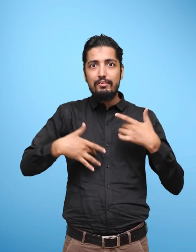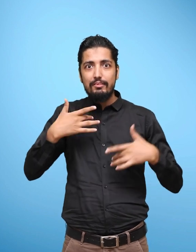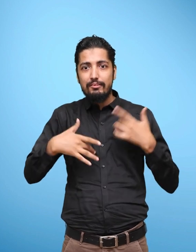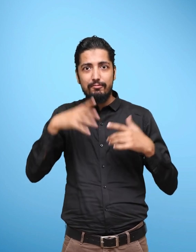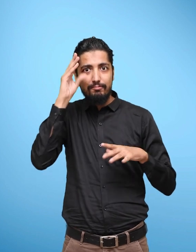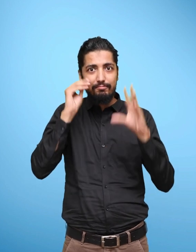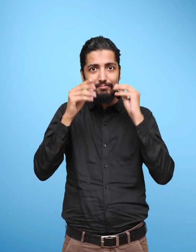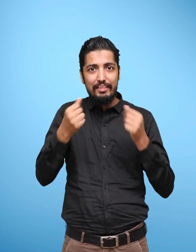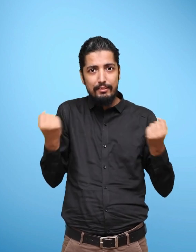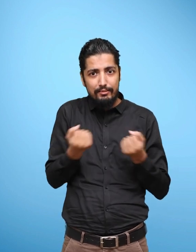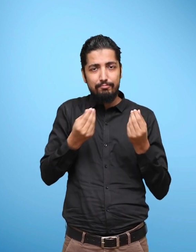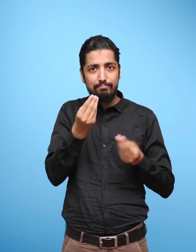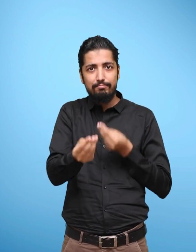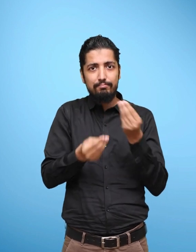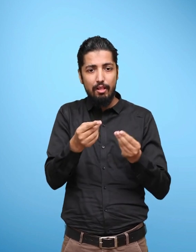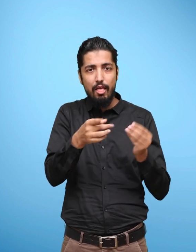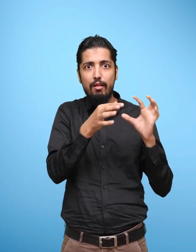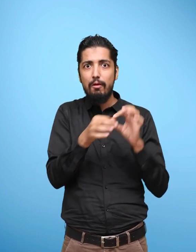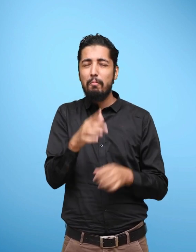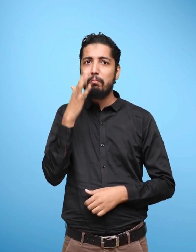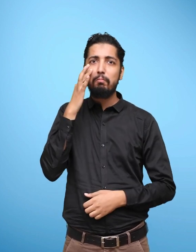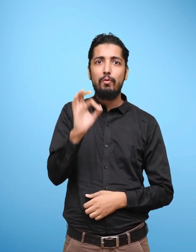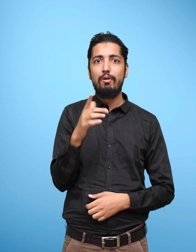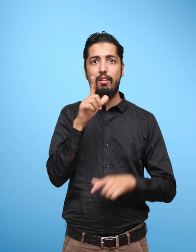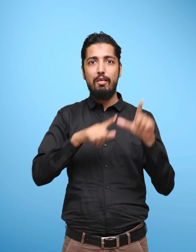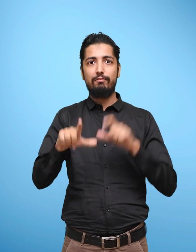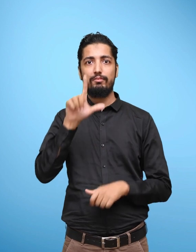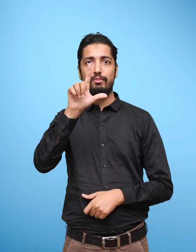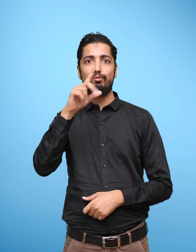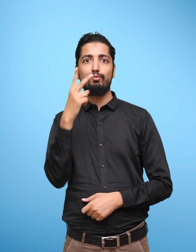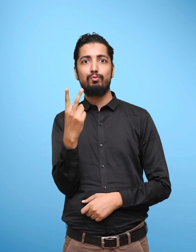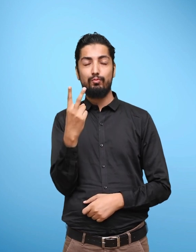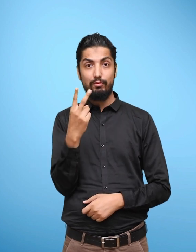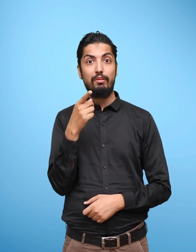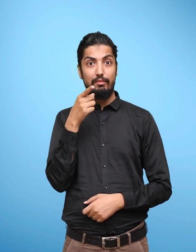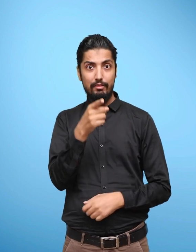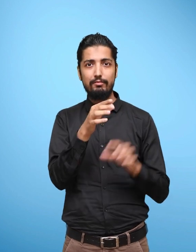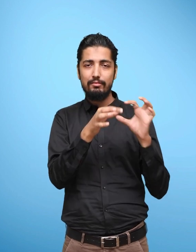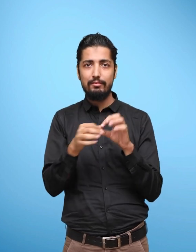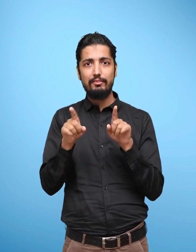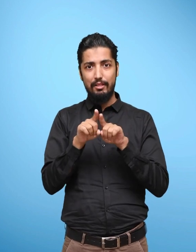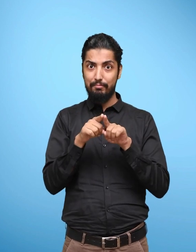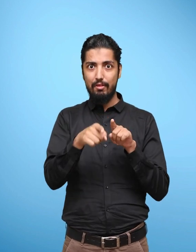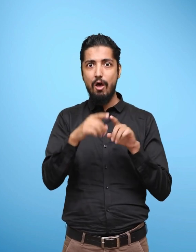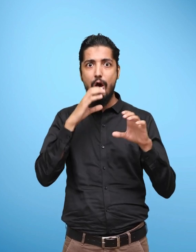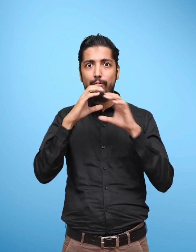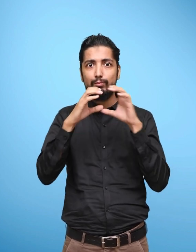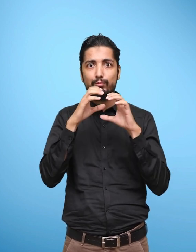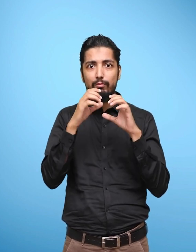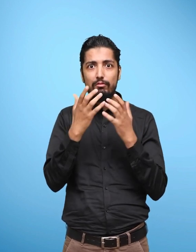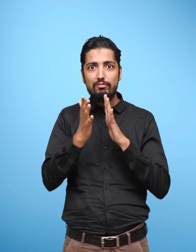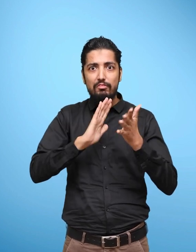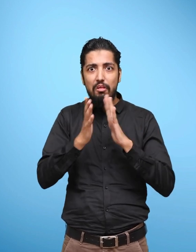which is very important in l2 cg 9.3 rightly addresses converses